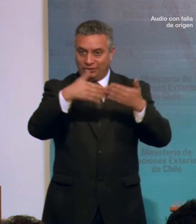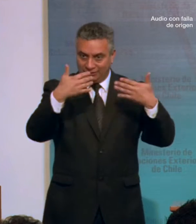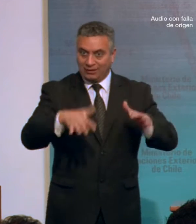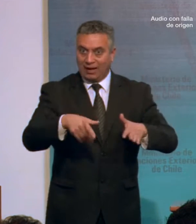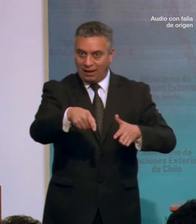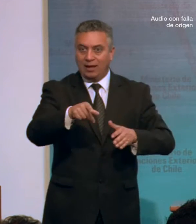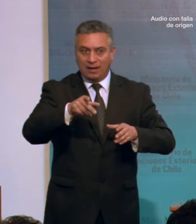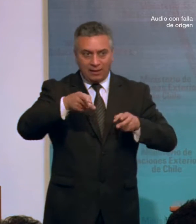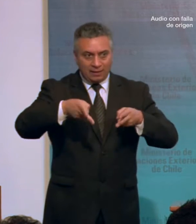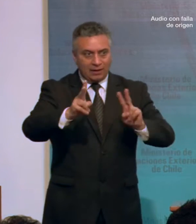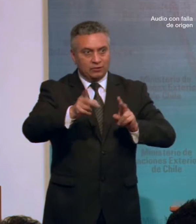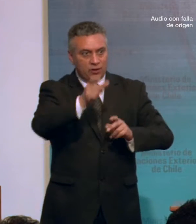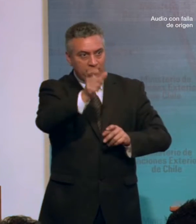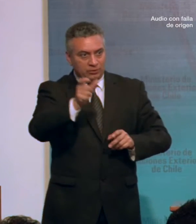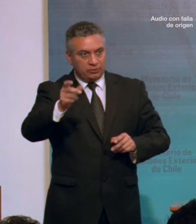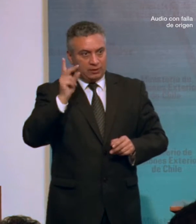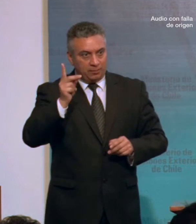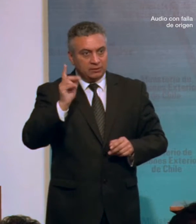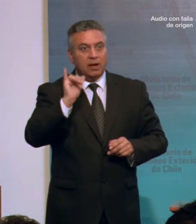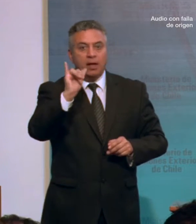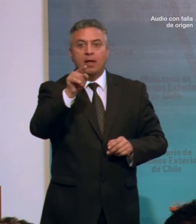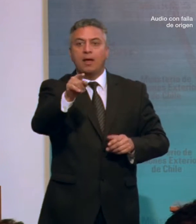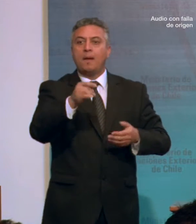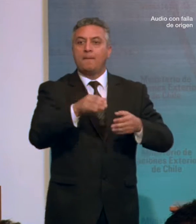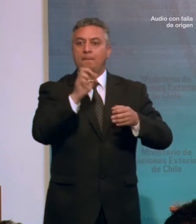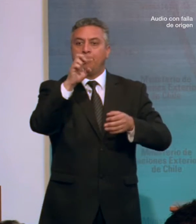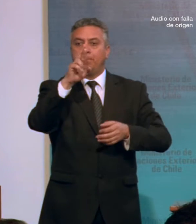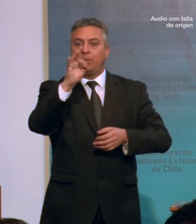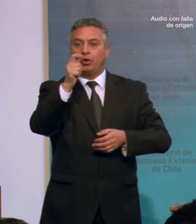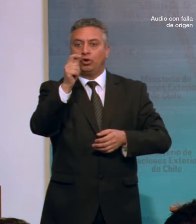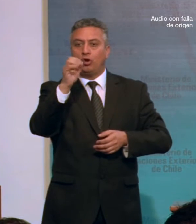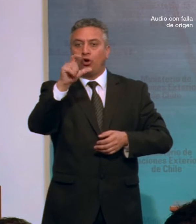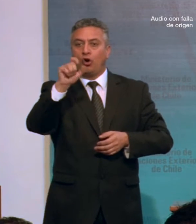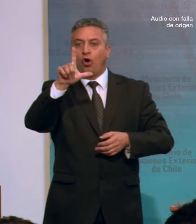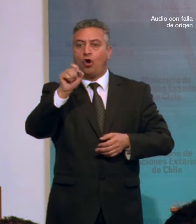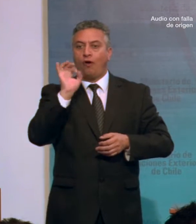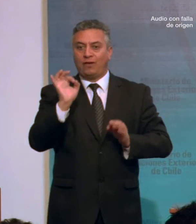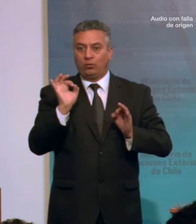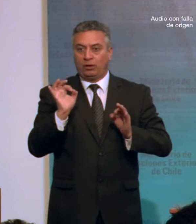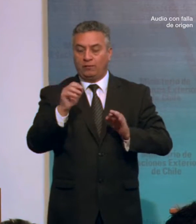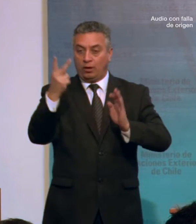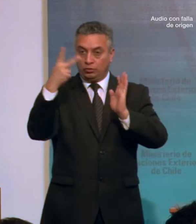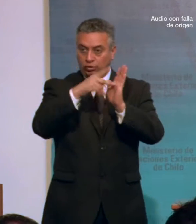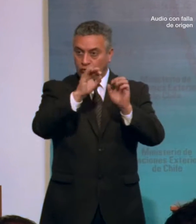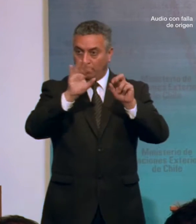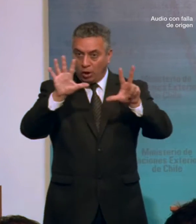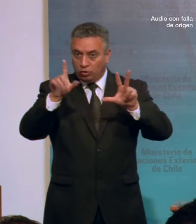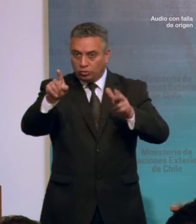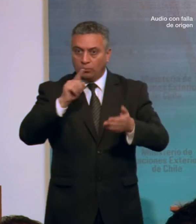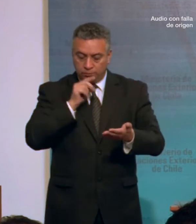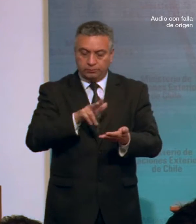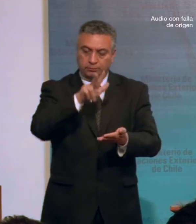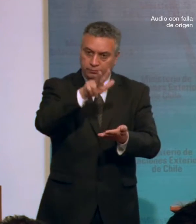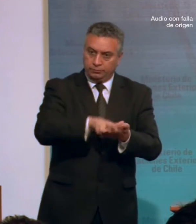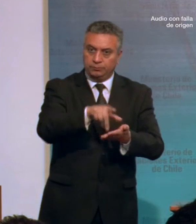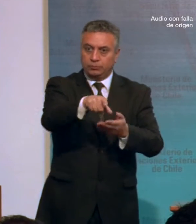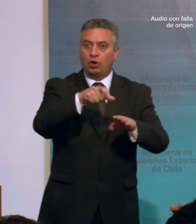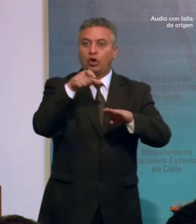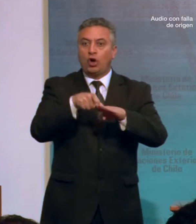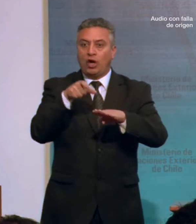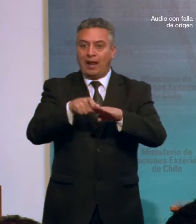Discapacidad y su protocolo facultativo. Dos años después, en 2008, fue ratificada por el Congreso Nacional.